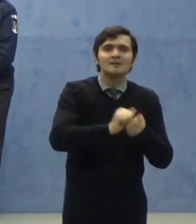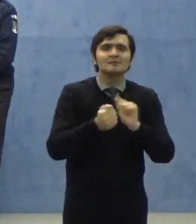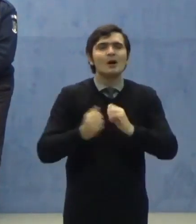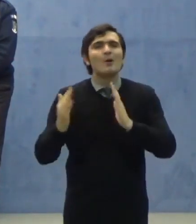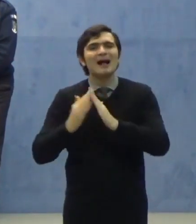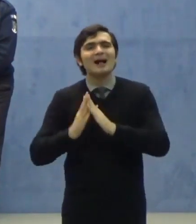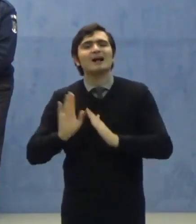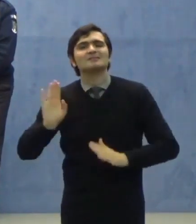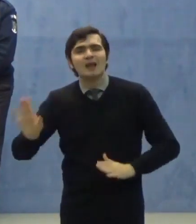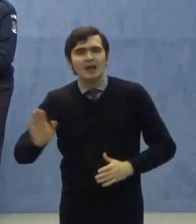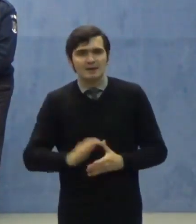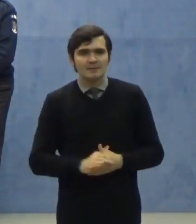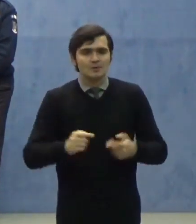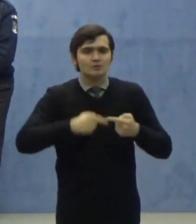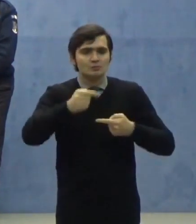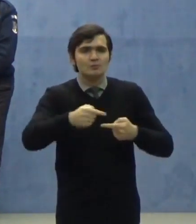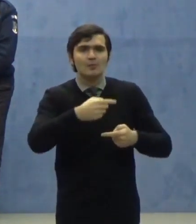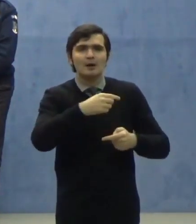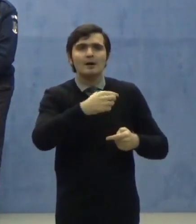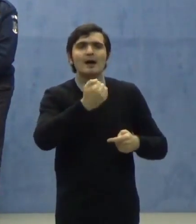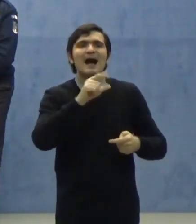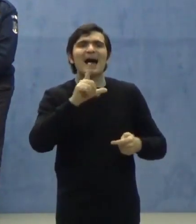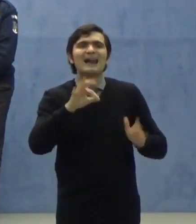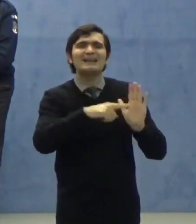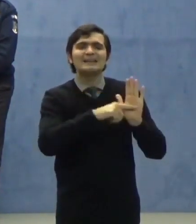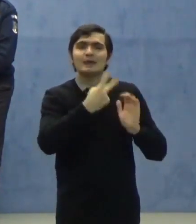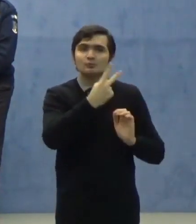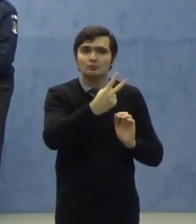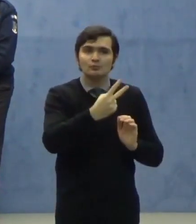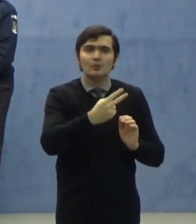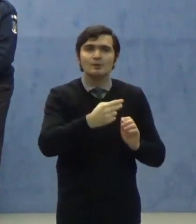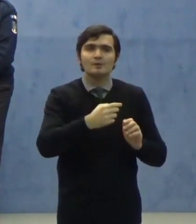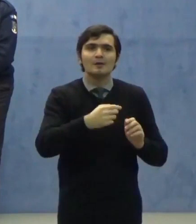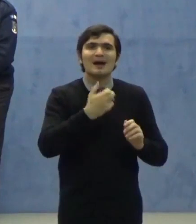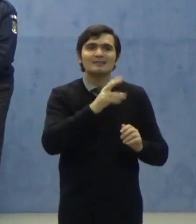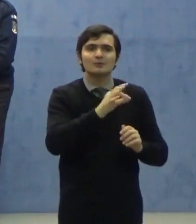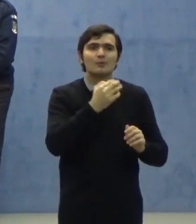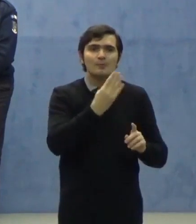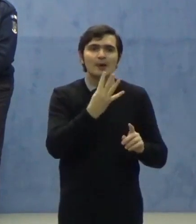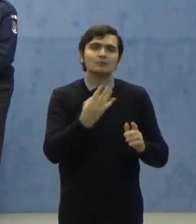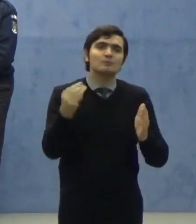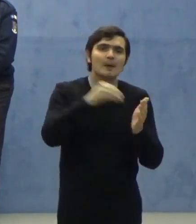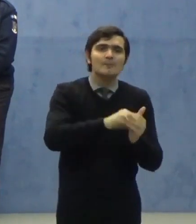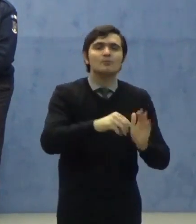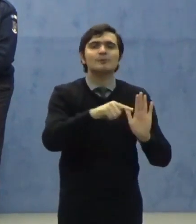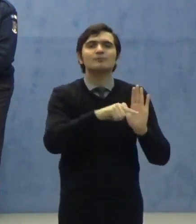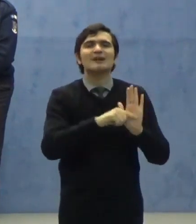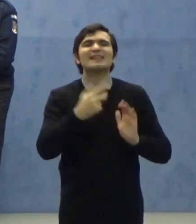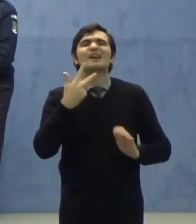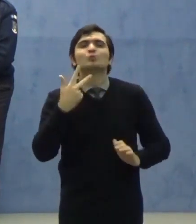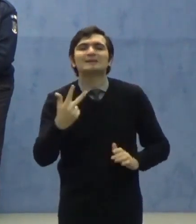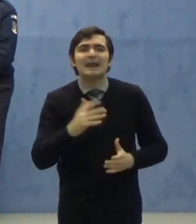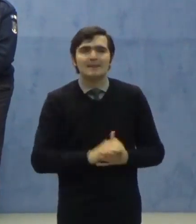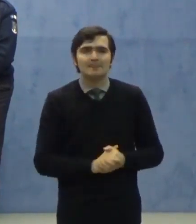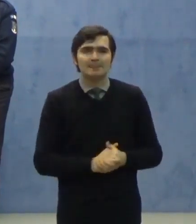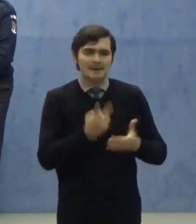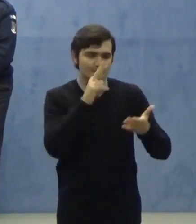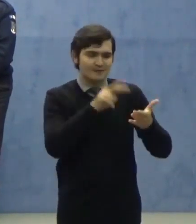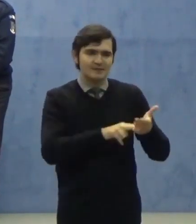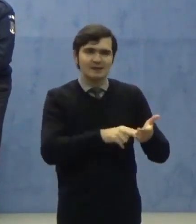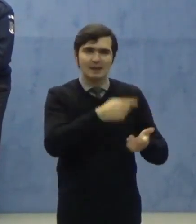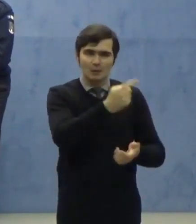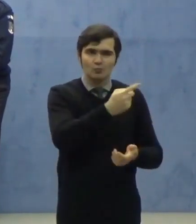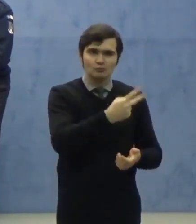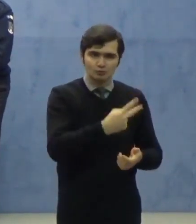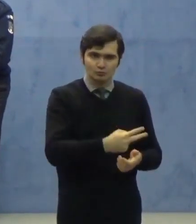2. După aliniatul 2 al articolului 4 se introduce un nou aliniat aliniatul 3 cu următorul cuprins. 3. Prevederile aliniatului 1 și